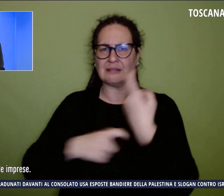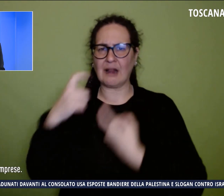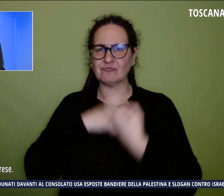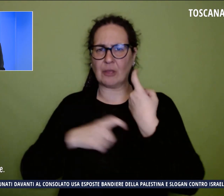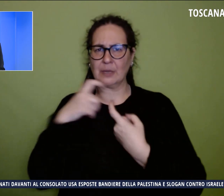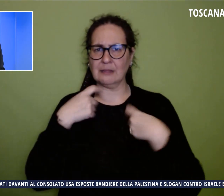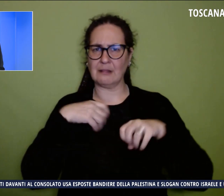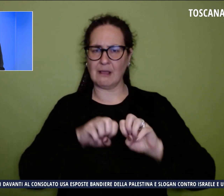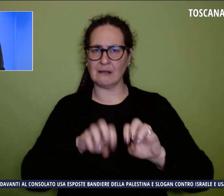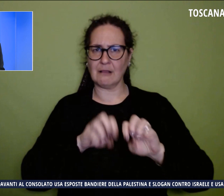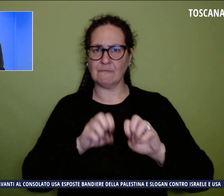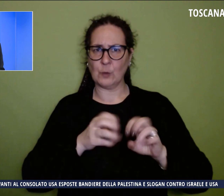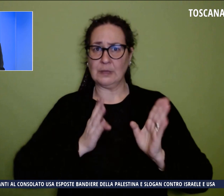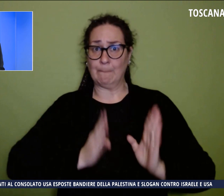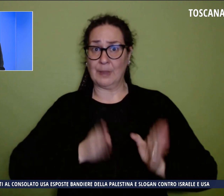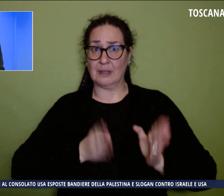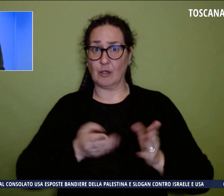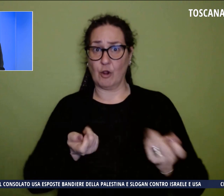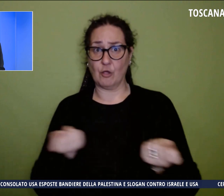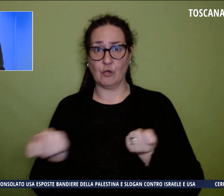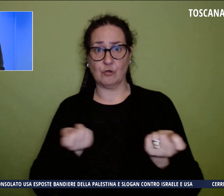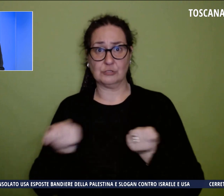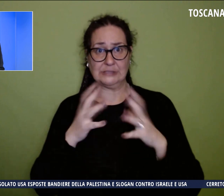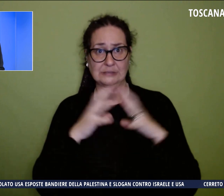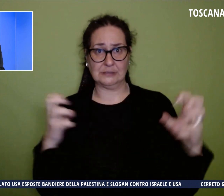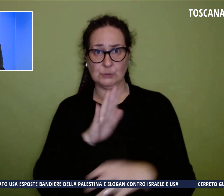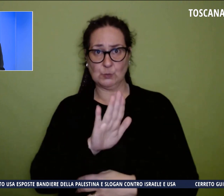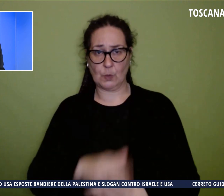rifiuti pericolosi gestiti dalle imprese.